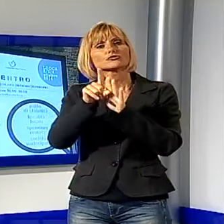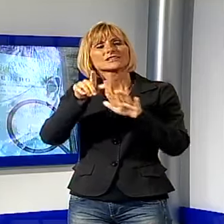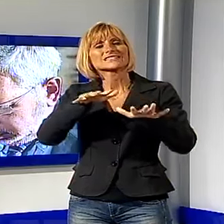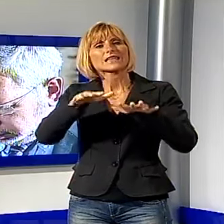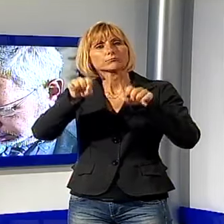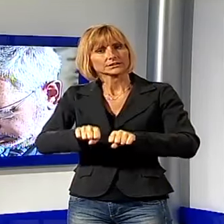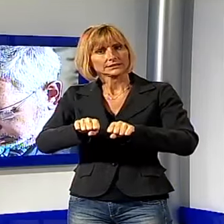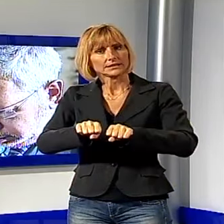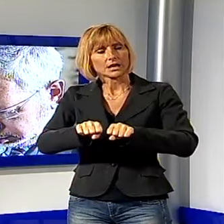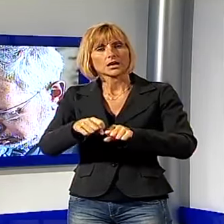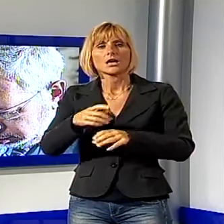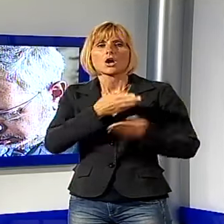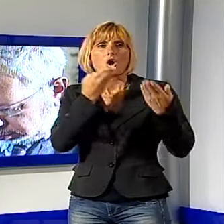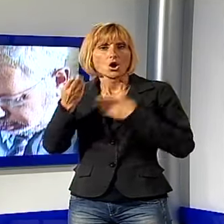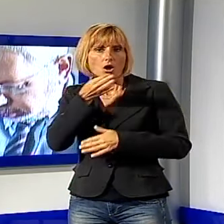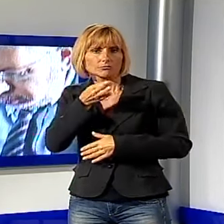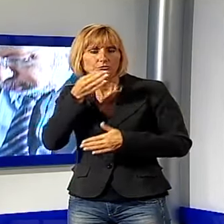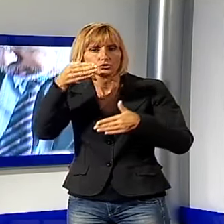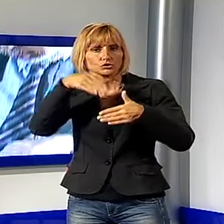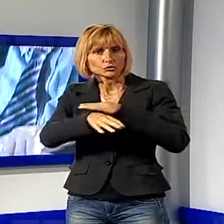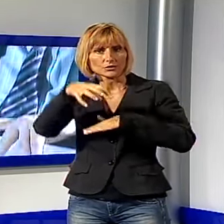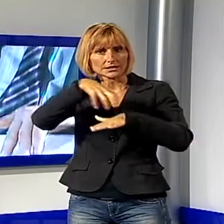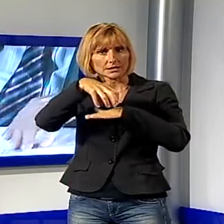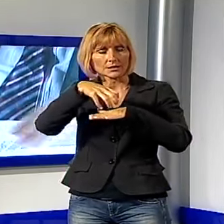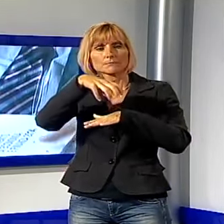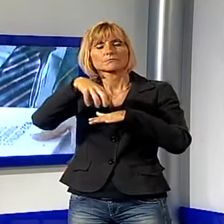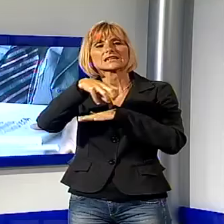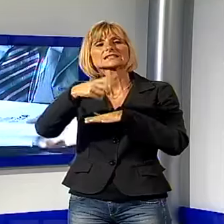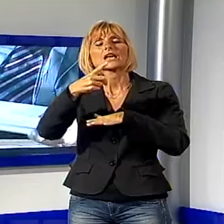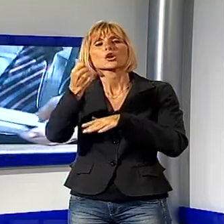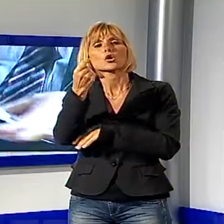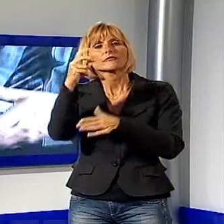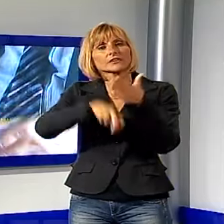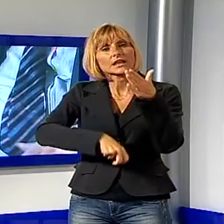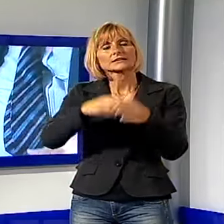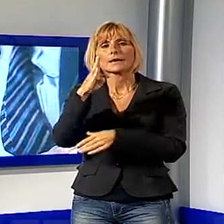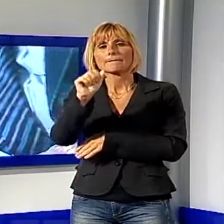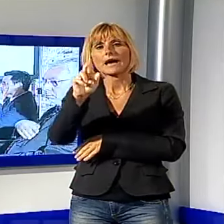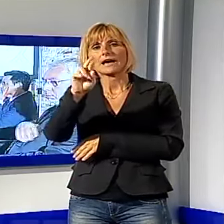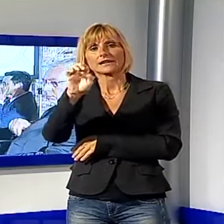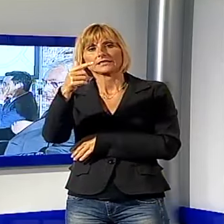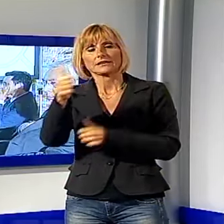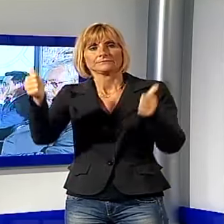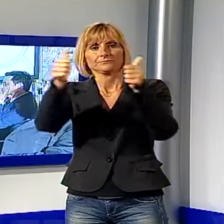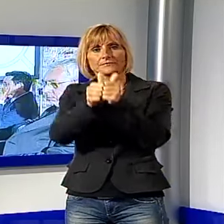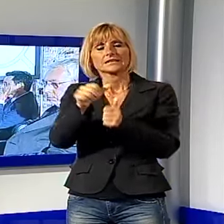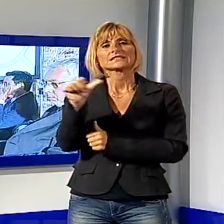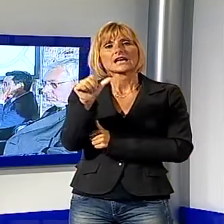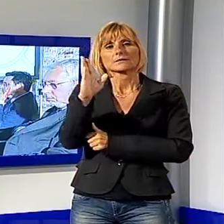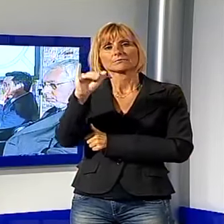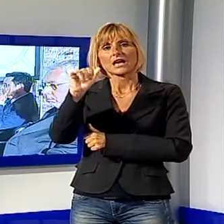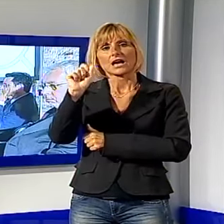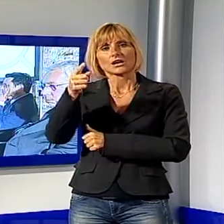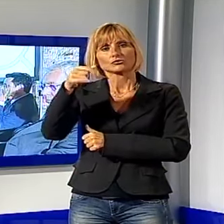Ospite e relatore, il sottosegretario del Ministero dell'Economia e delle Finanze, Pierpaolo Baretta, affiancato da Sara Biagiotti,